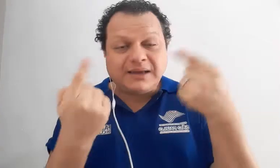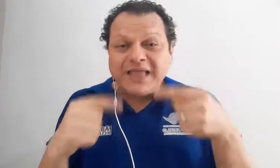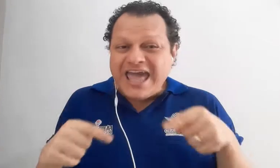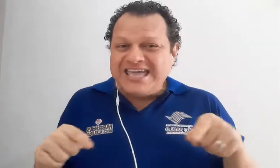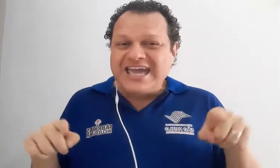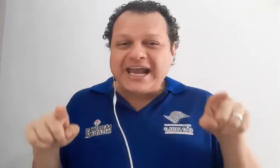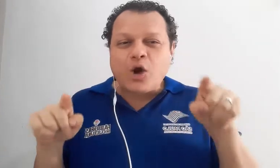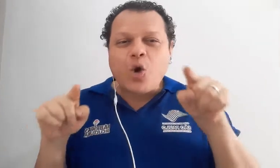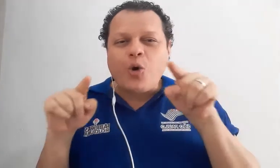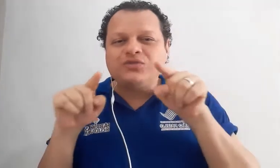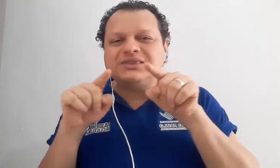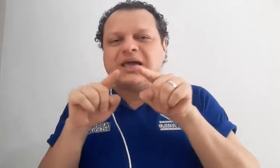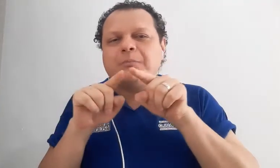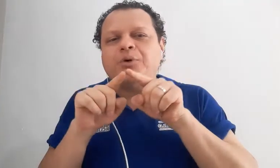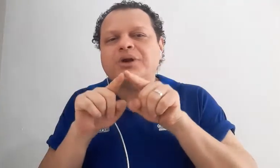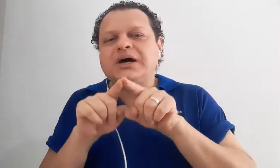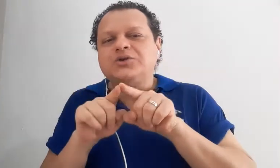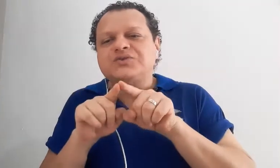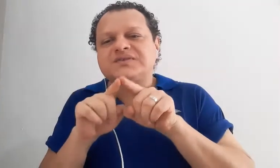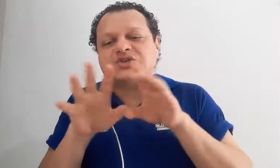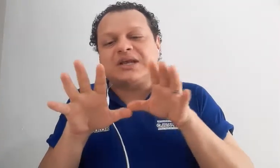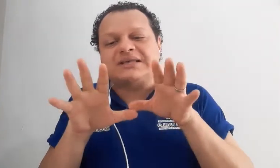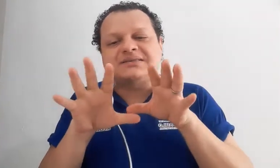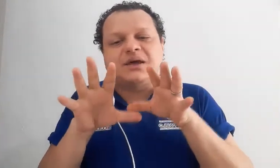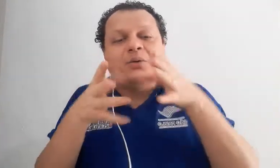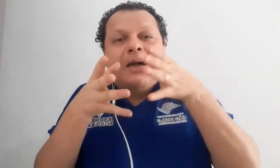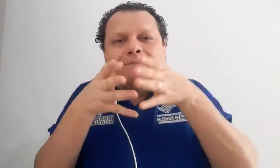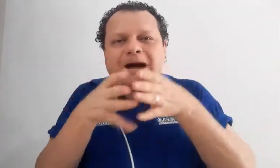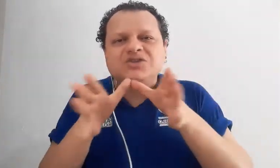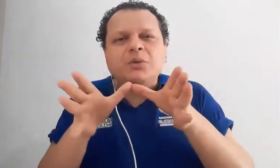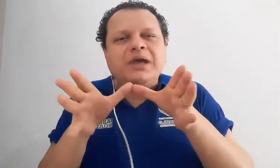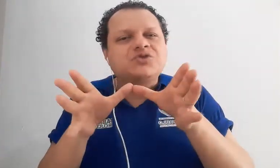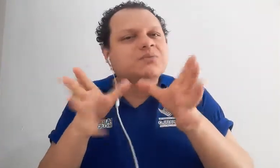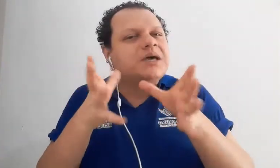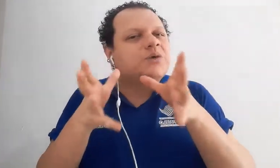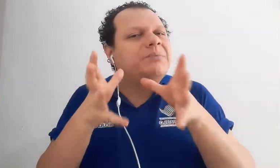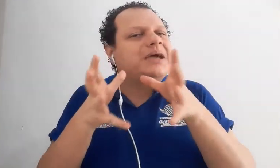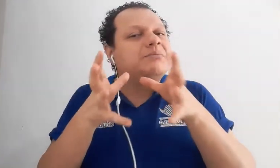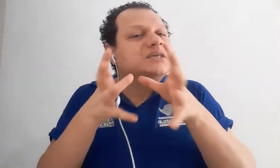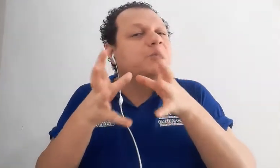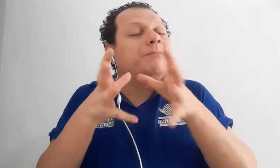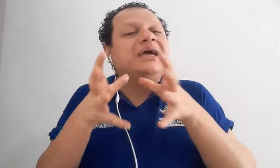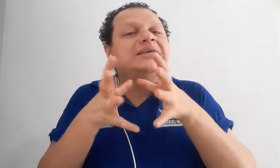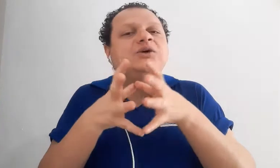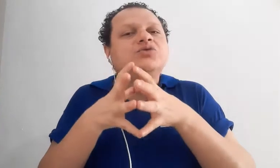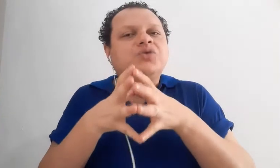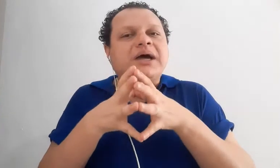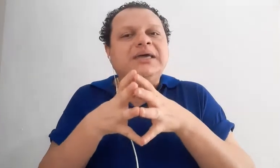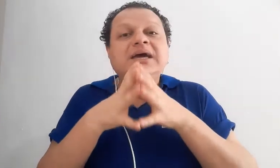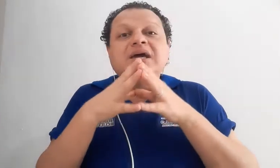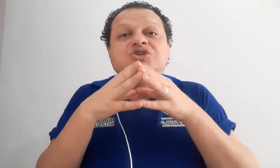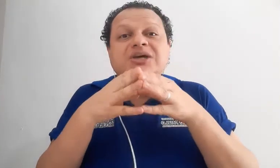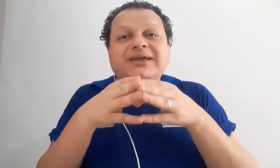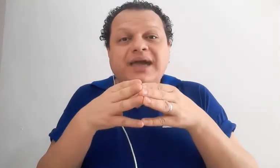e era contemporâneo, ou seja, nasceu mais ou menos no mesmo período aí de quem?